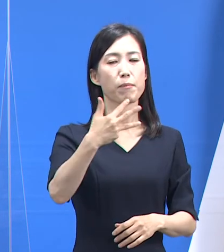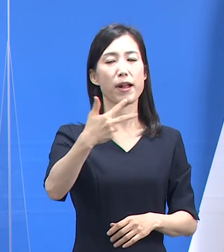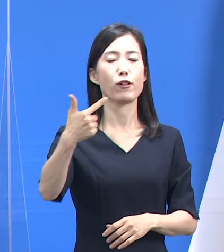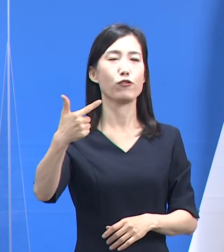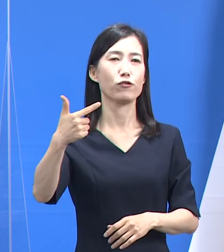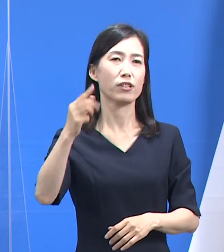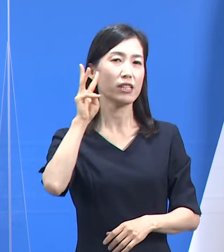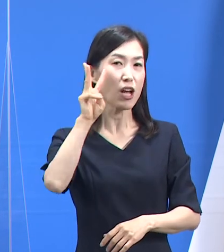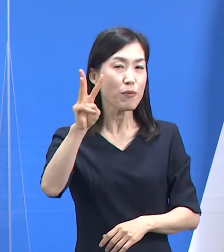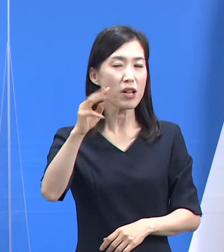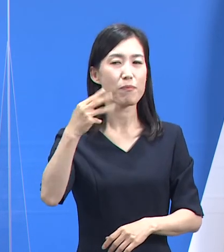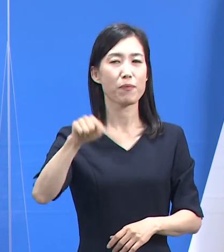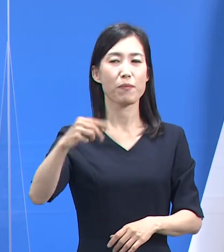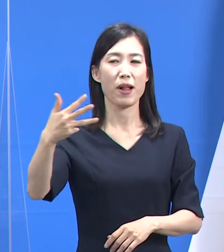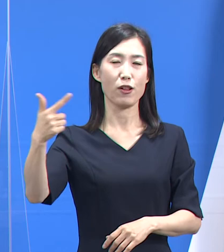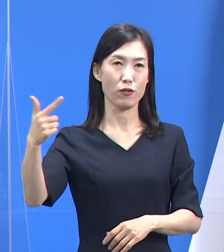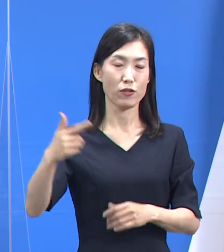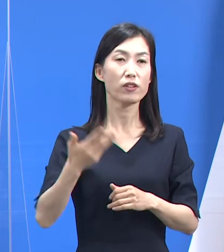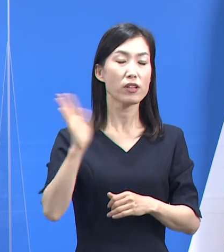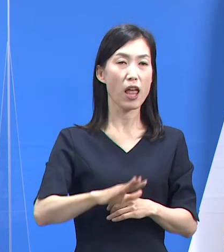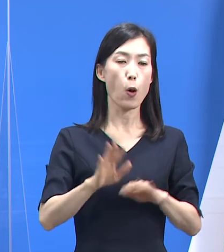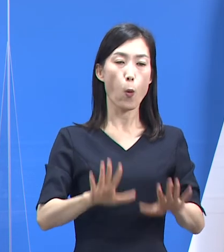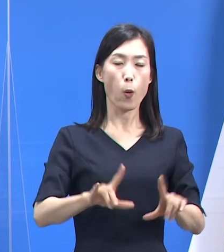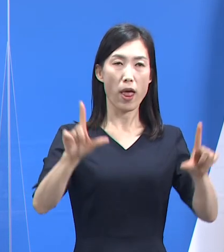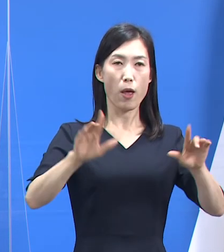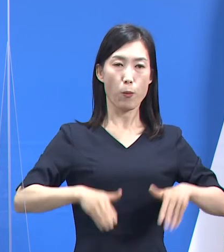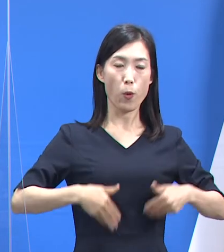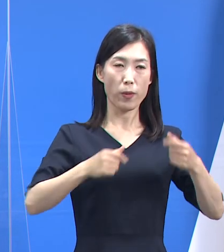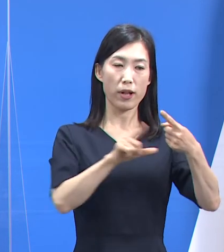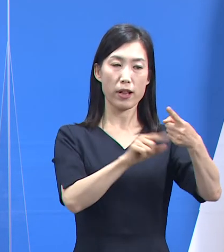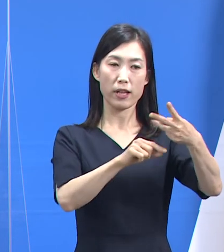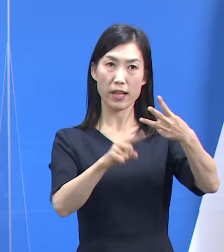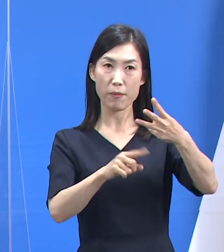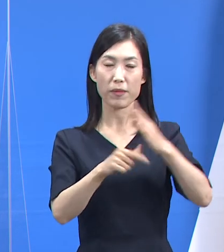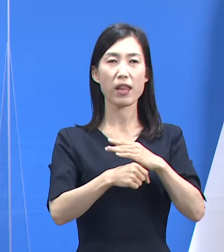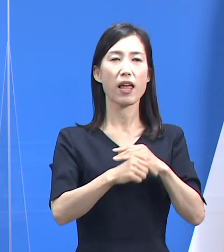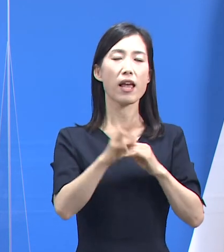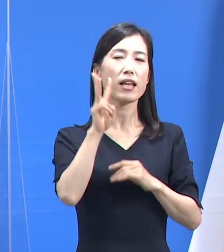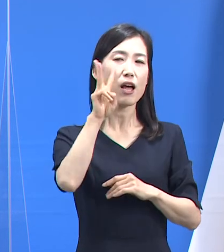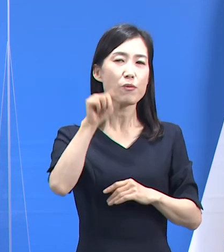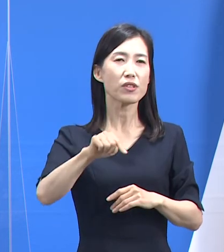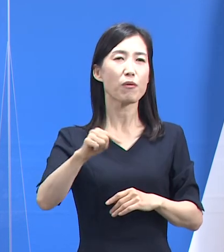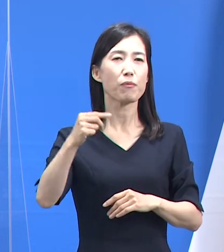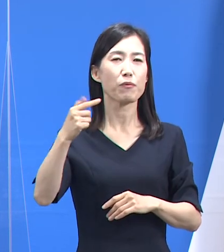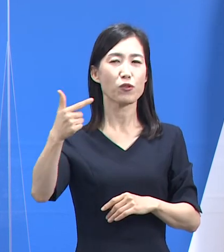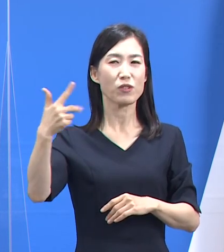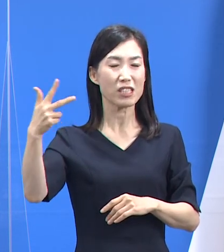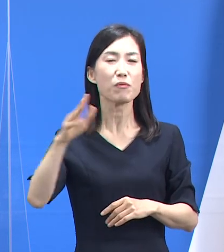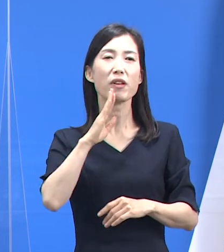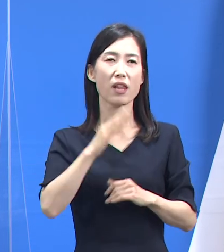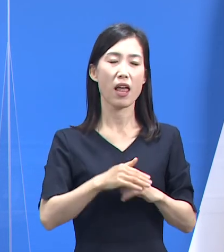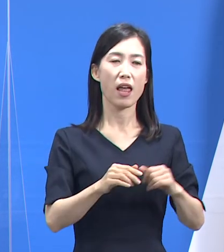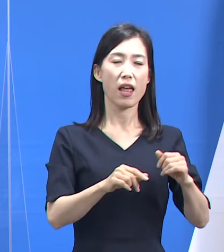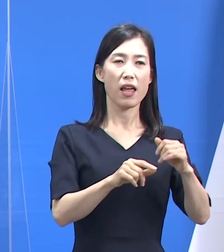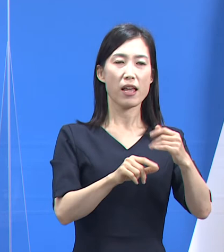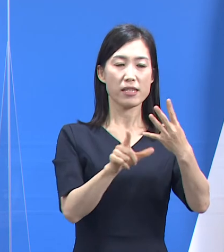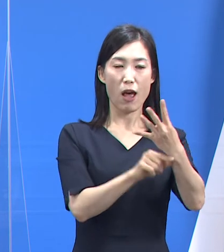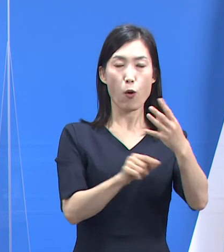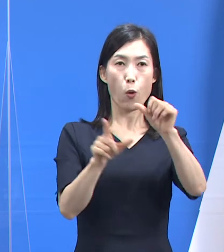21년 1분기까지는 3.75일로 유사했지만 4월과 5월 두 달간은 3